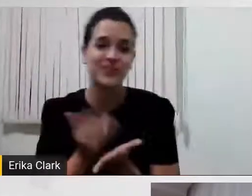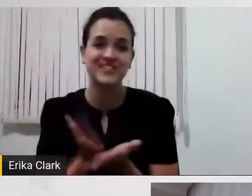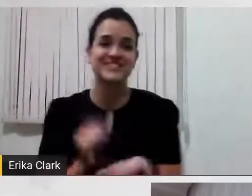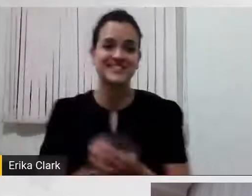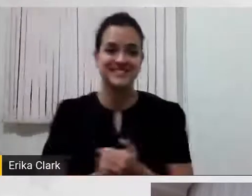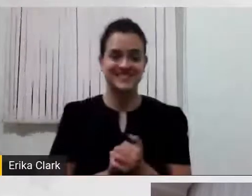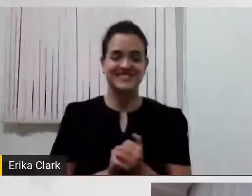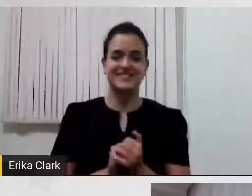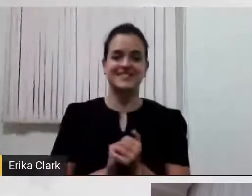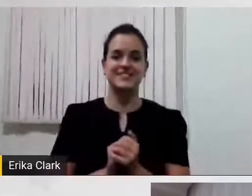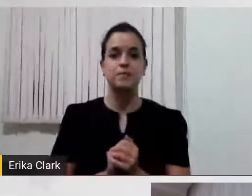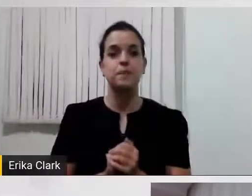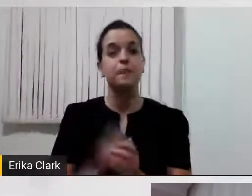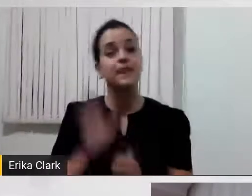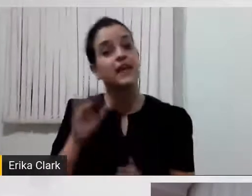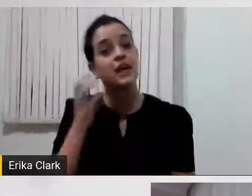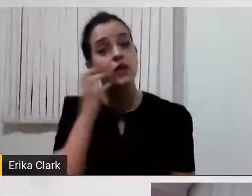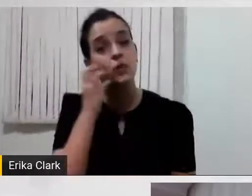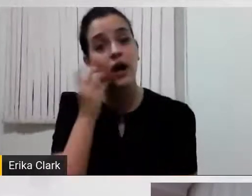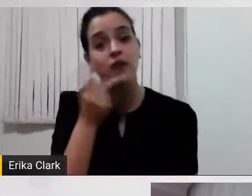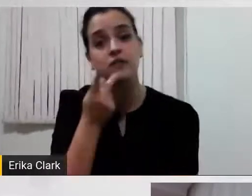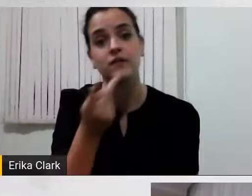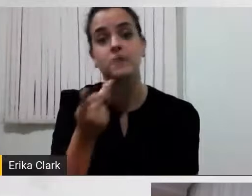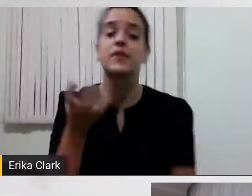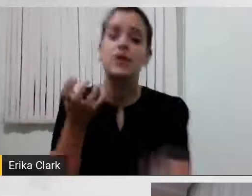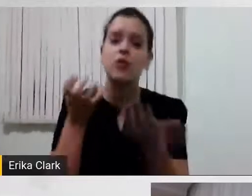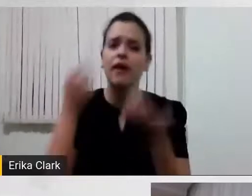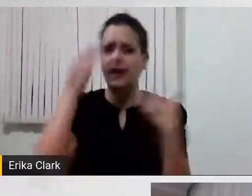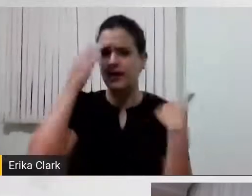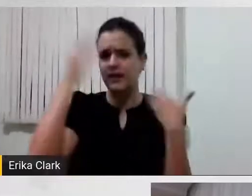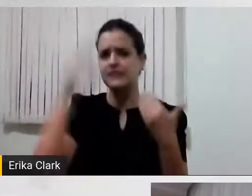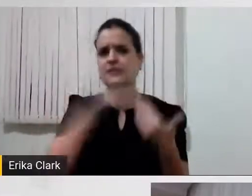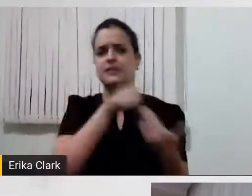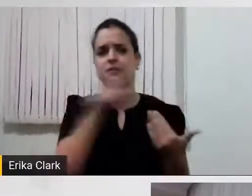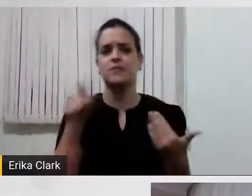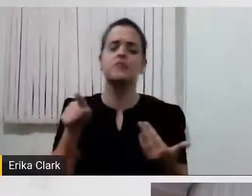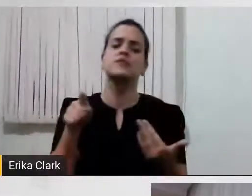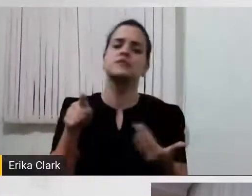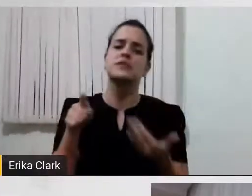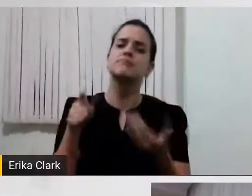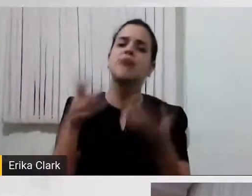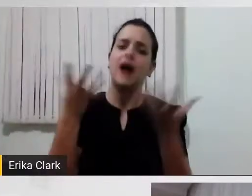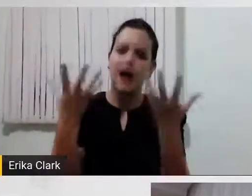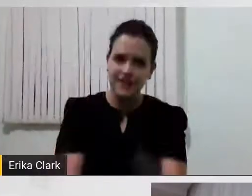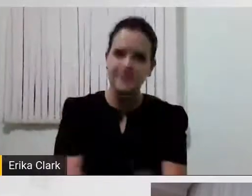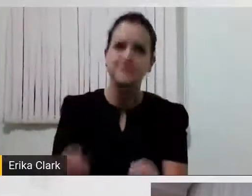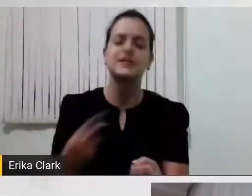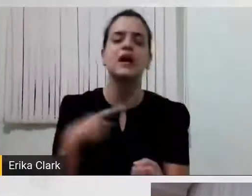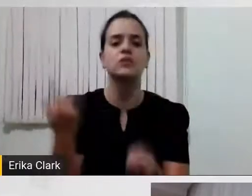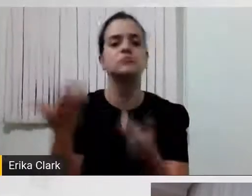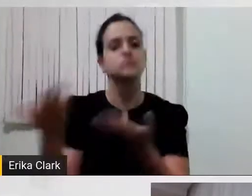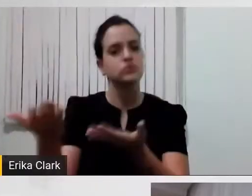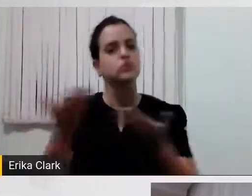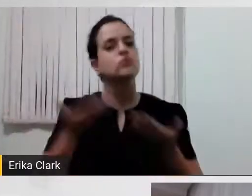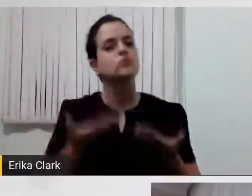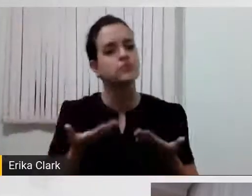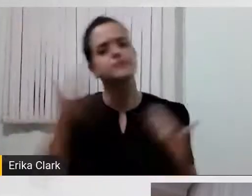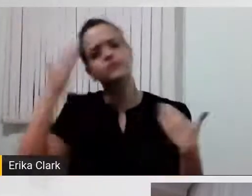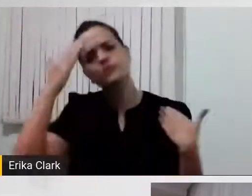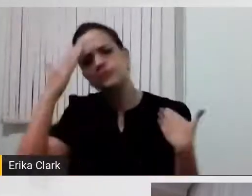Vita, também quero agradecer a gentileza de você ter aceitado o nosso convite. Muito obrigado. O